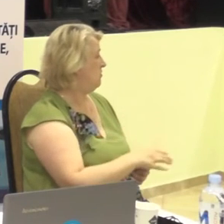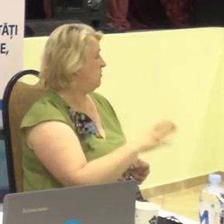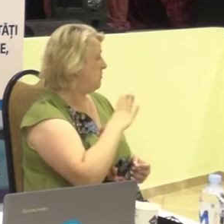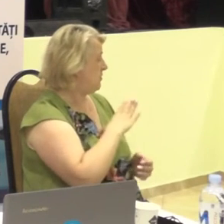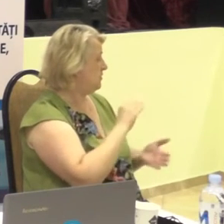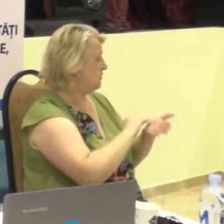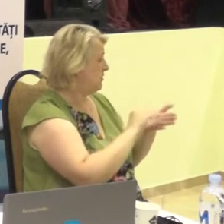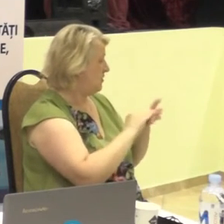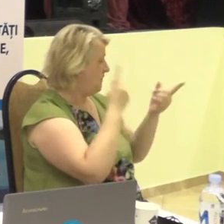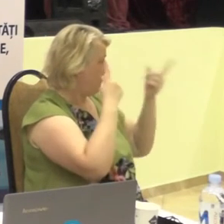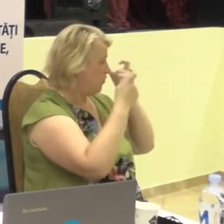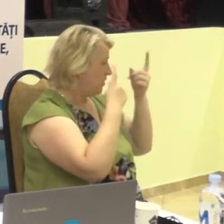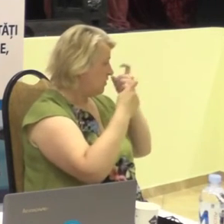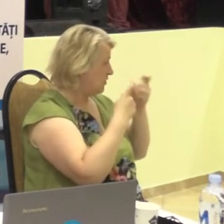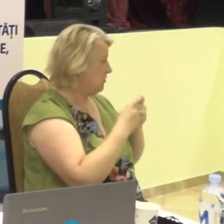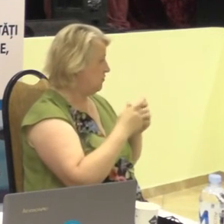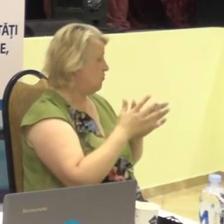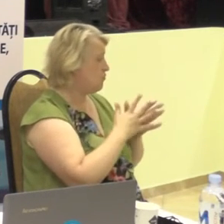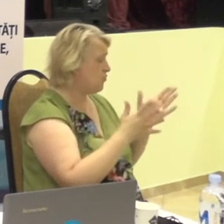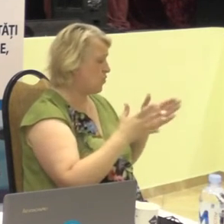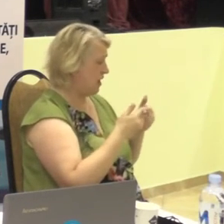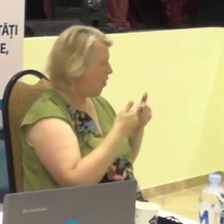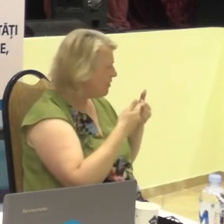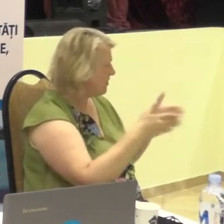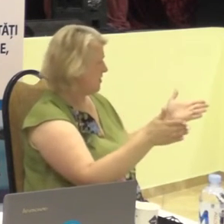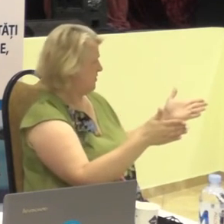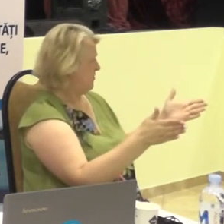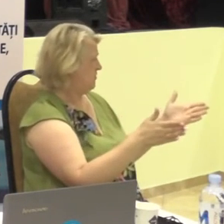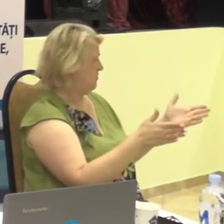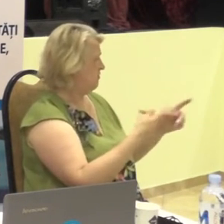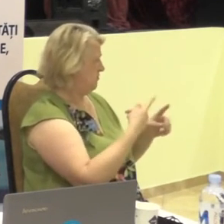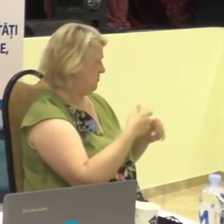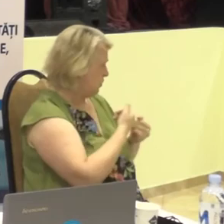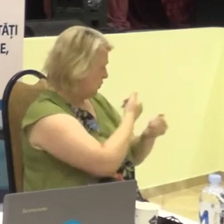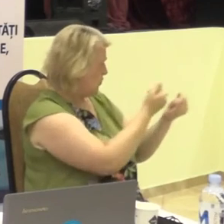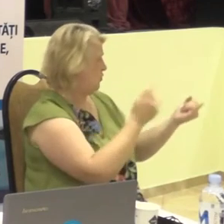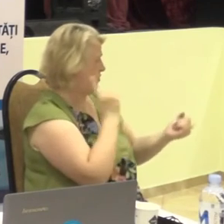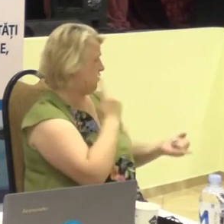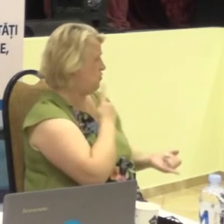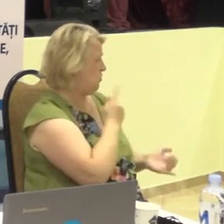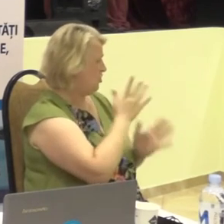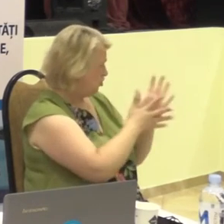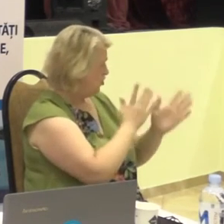mai transparentă pentru această categorie.